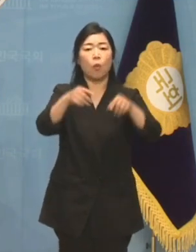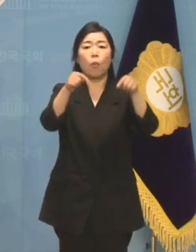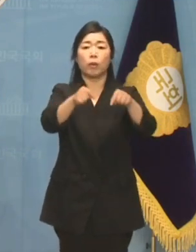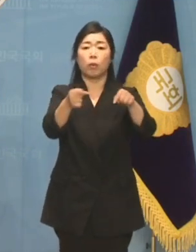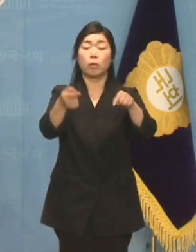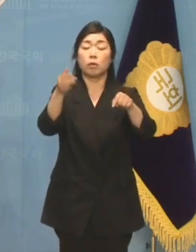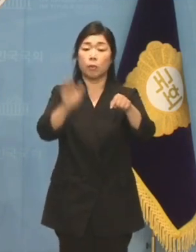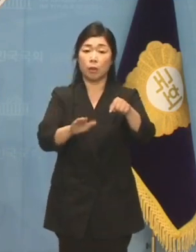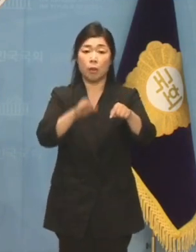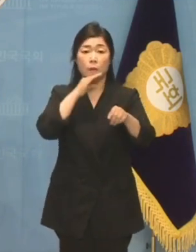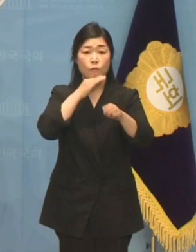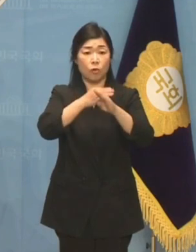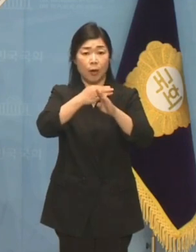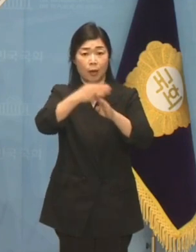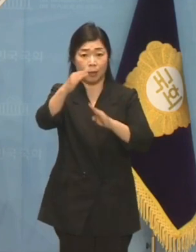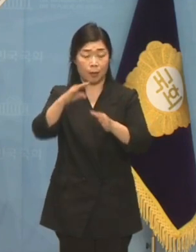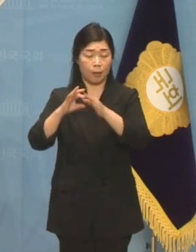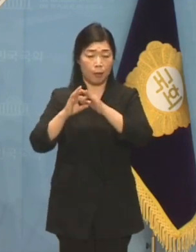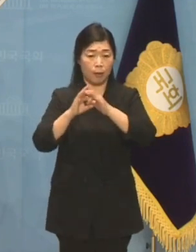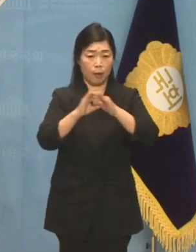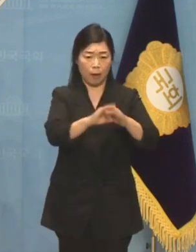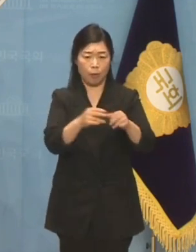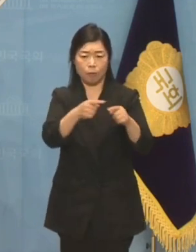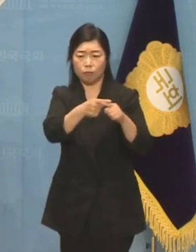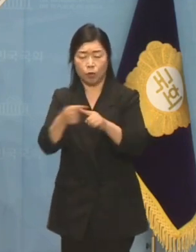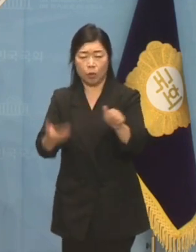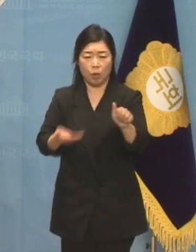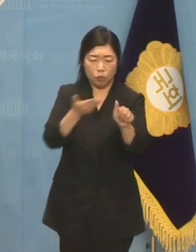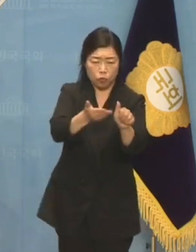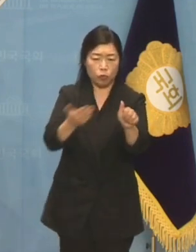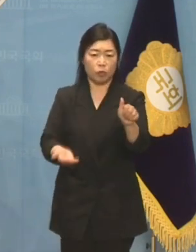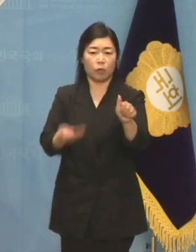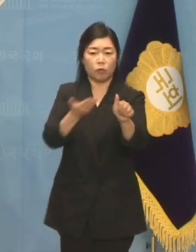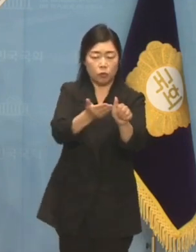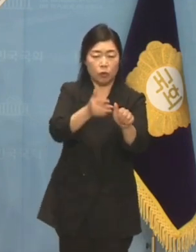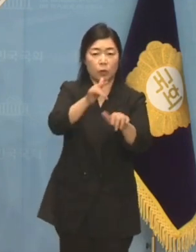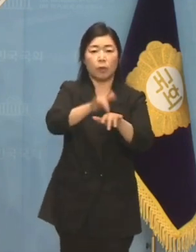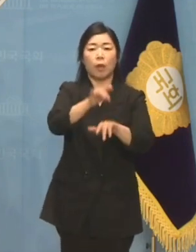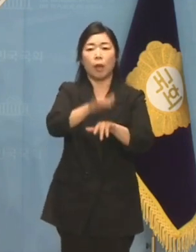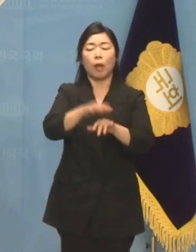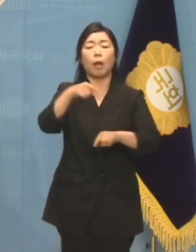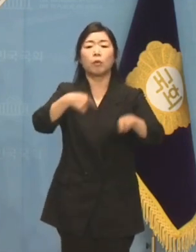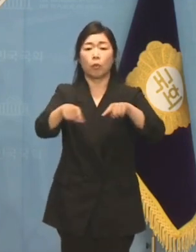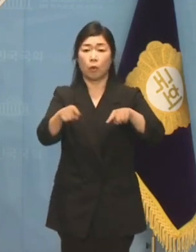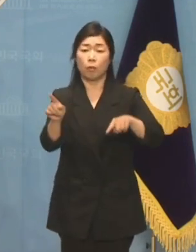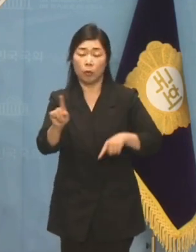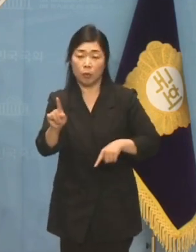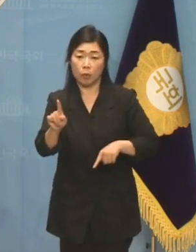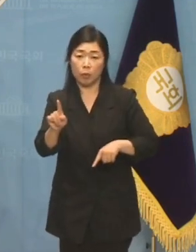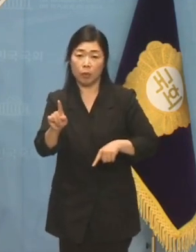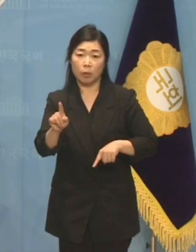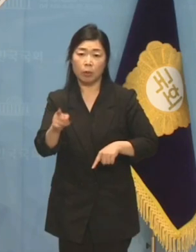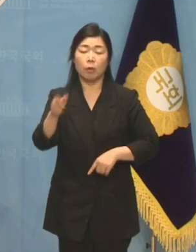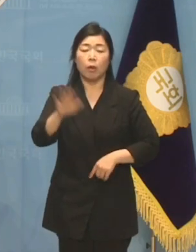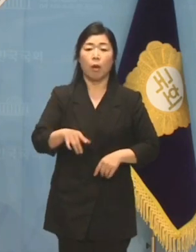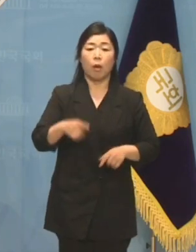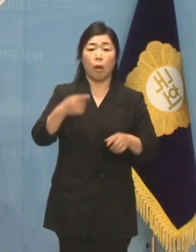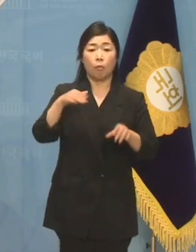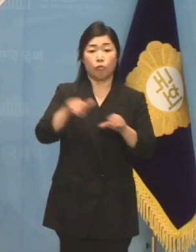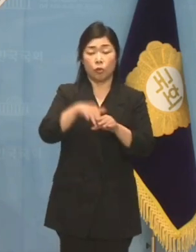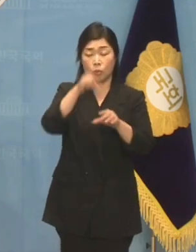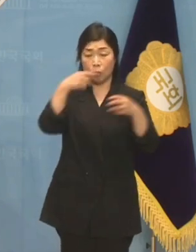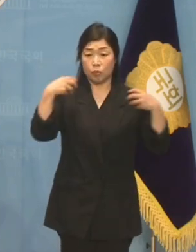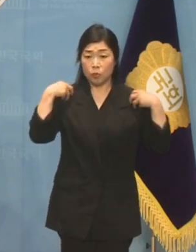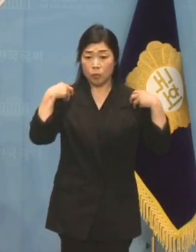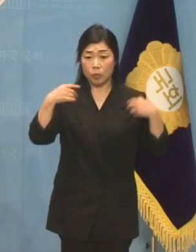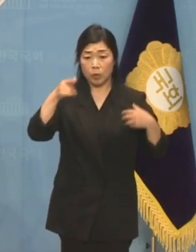북한의 일방적 퍼주기를 하고 반일 감정을 선동하며 국익을 훼손한 것은 다름 아닌 문재인